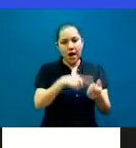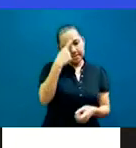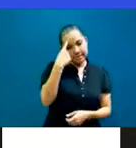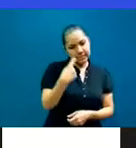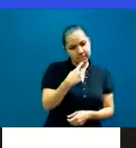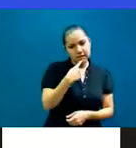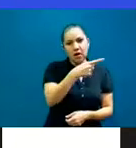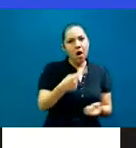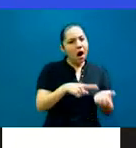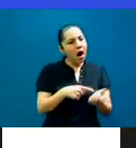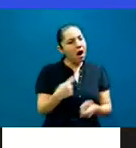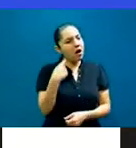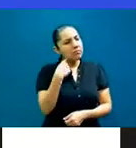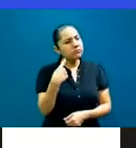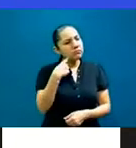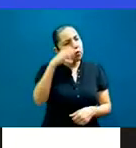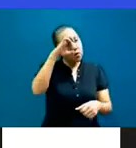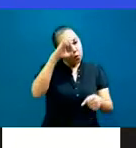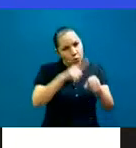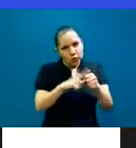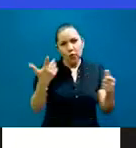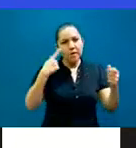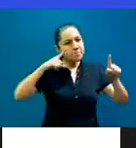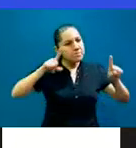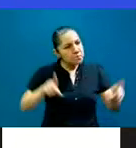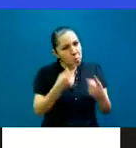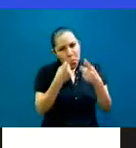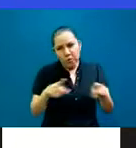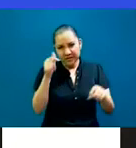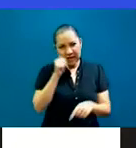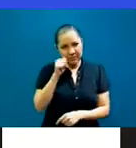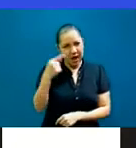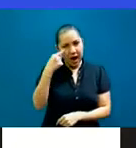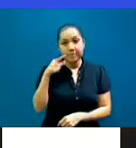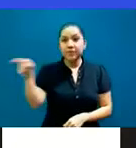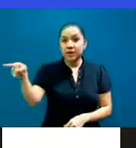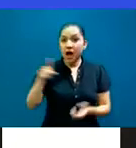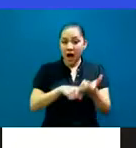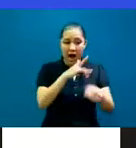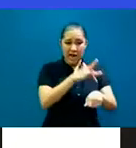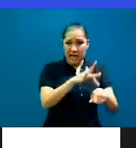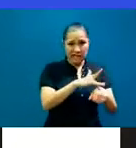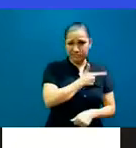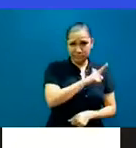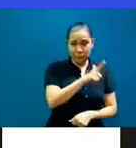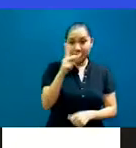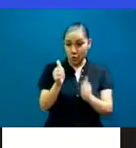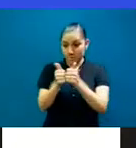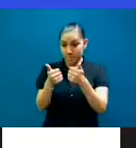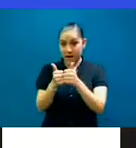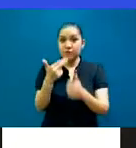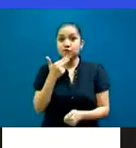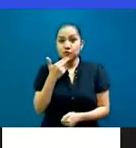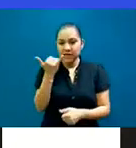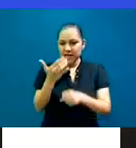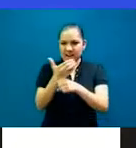cultural, alguna música. Y no le gustaba el queso, pero amaba el pan dulce y el café bien azucarado, pero